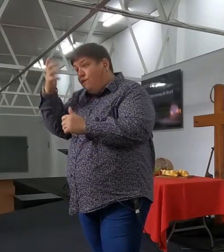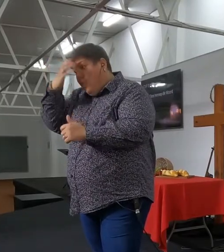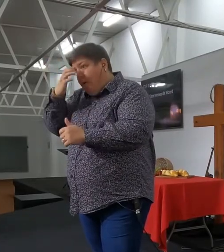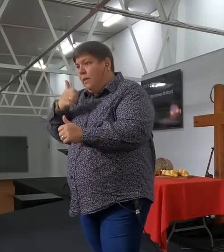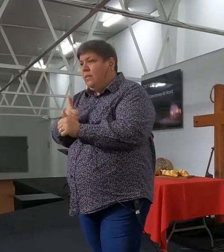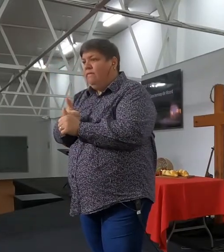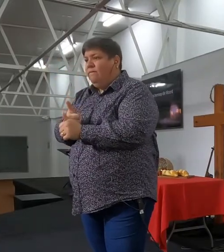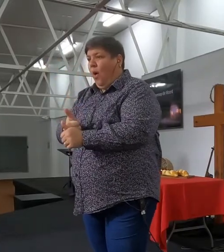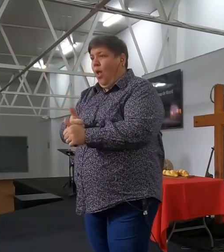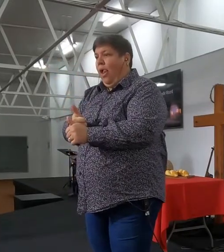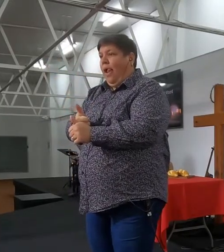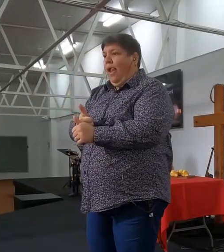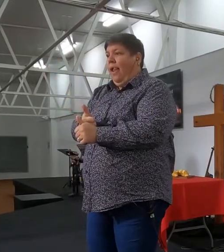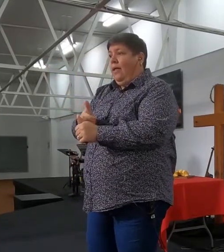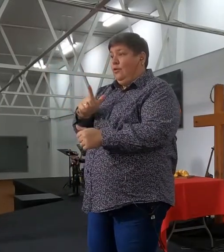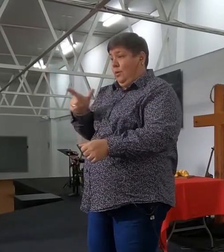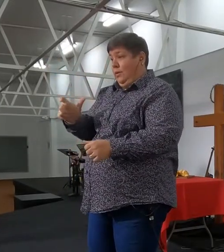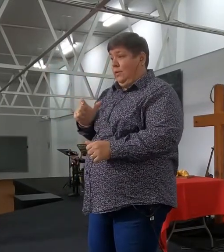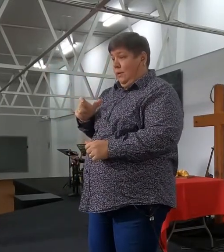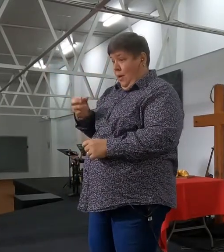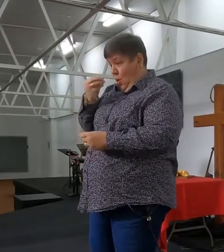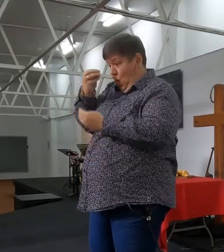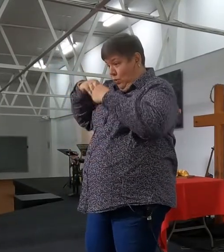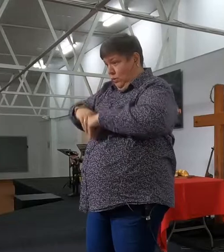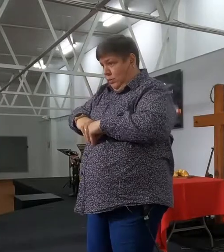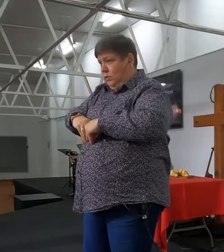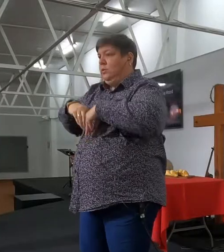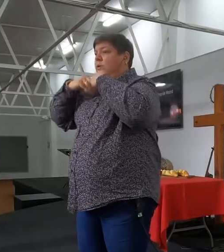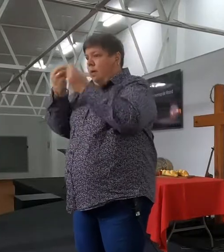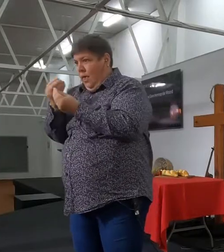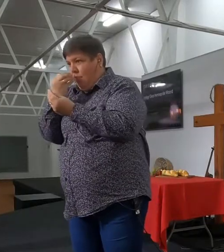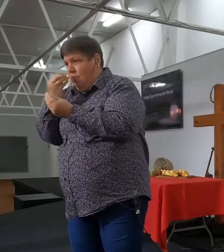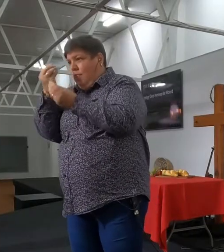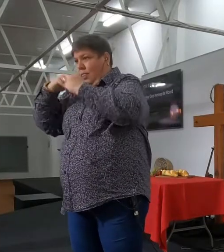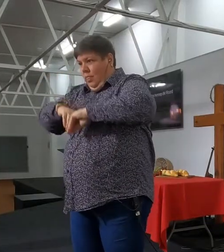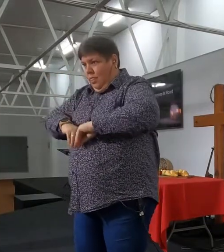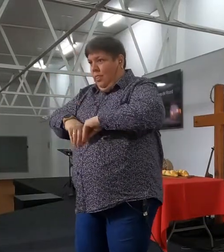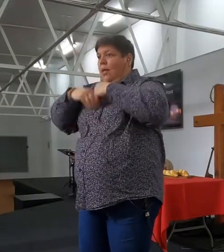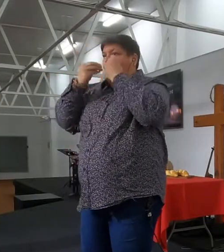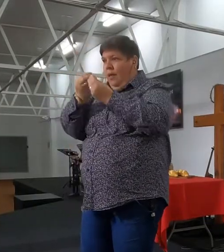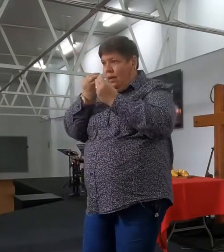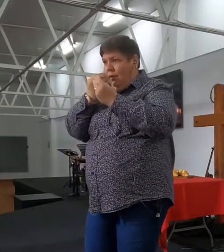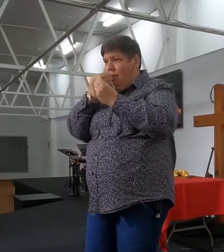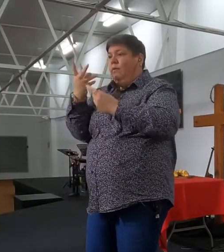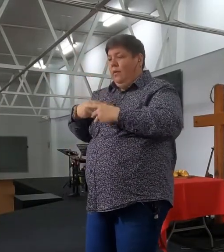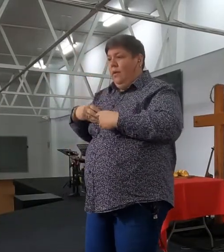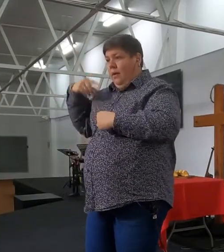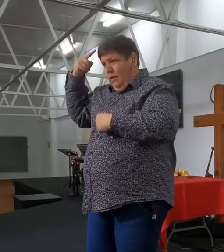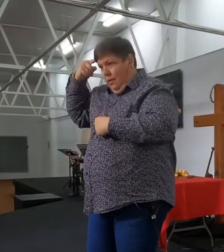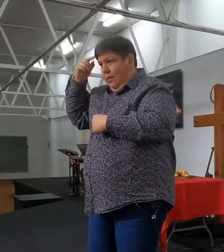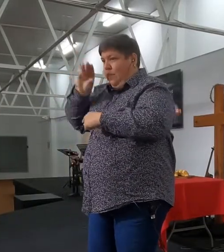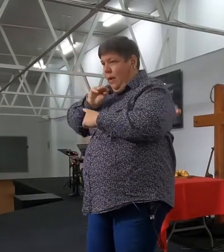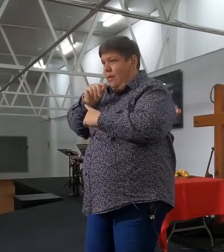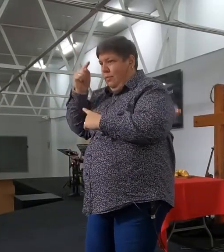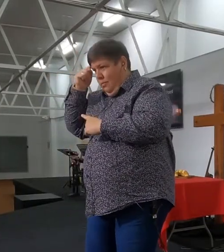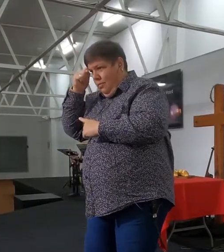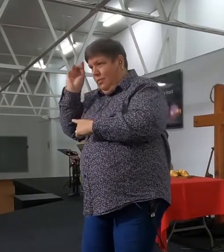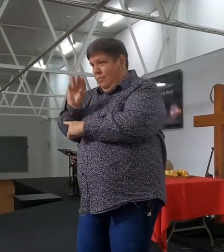die woord van die Heere te herkou, ek oordink dit direct na wat ek gelees het, maar dan moet ek dier die dag ook tyd maak, om dit te verwerk,